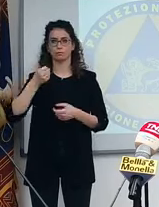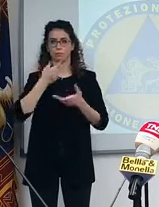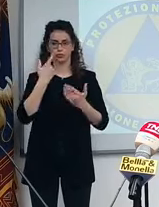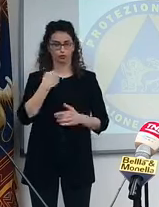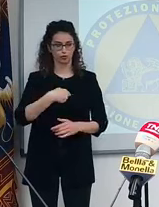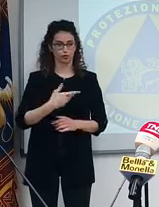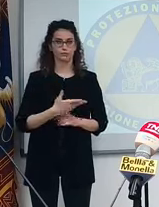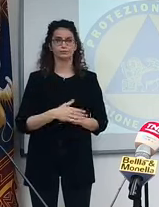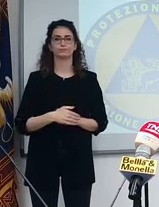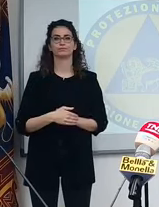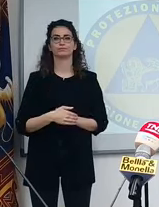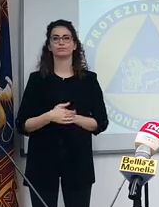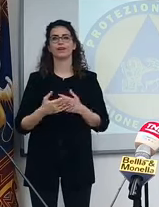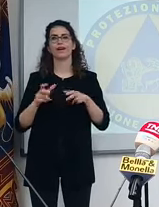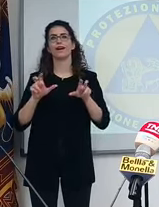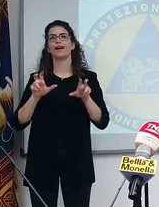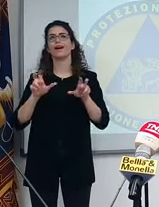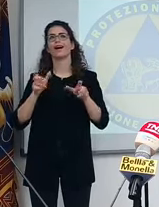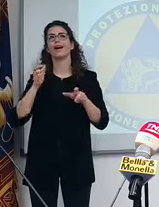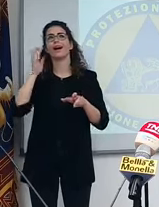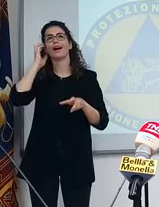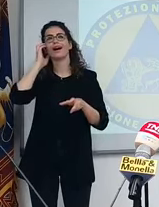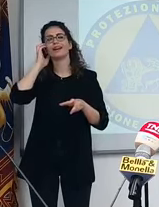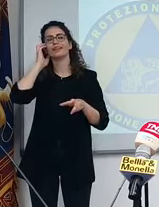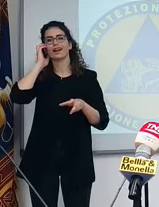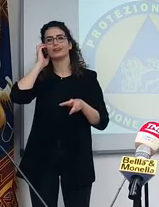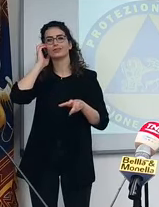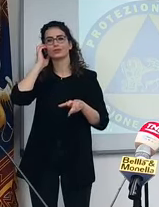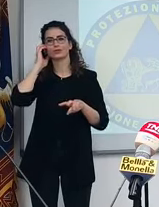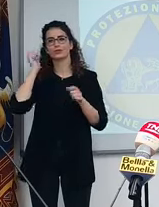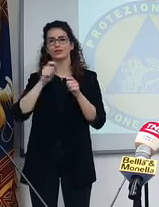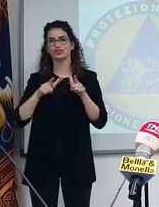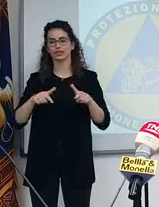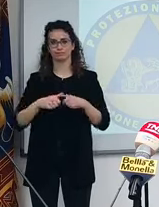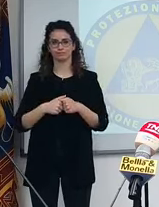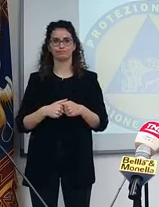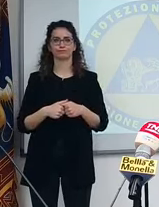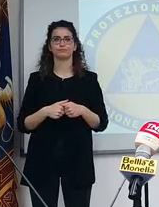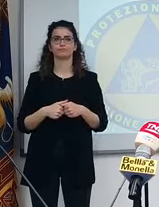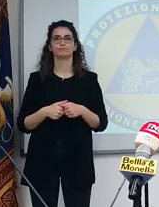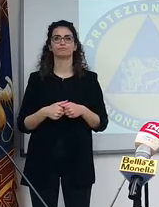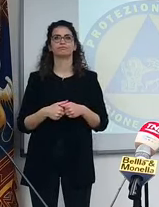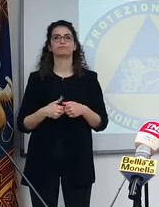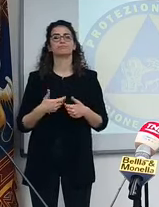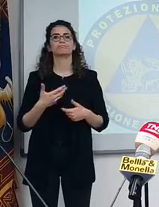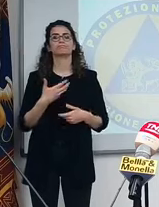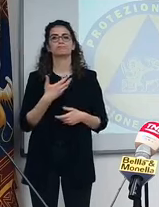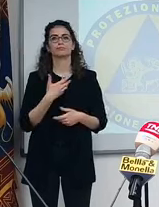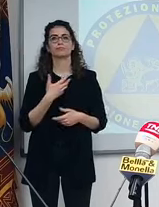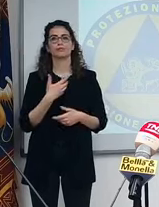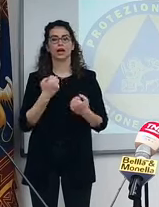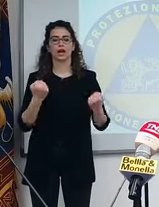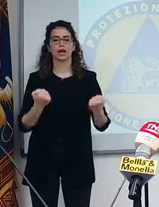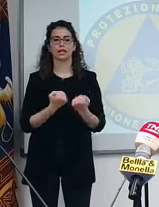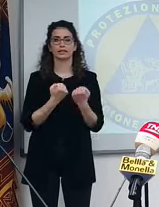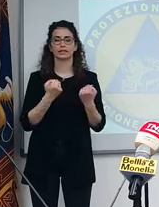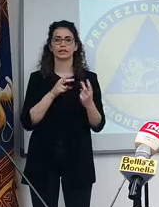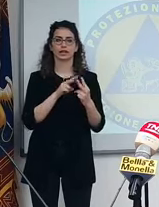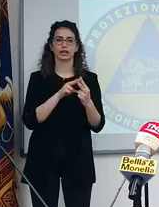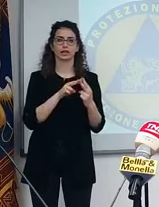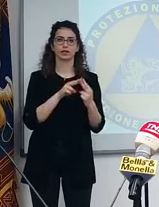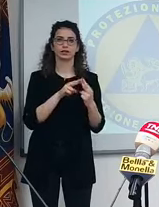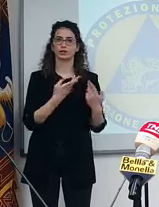Buongiorno, per Radio Stadio Città e Caffè TV24. Mi risulta che però ancora due attività siano